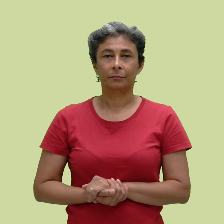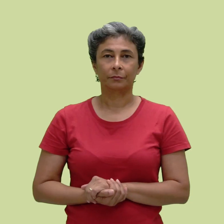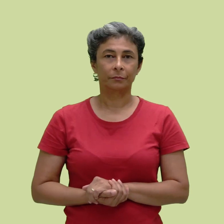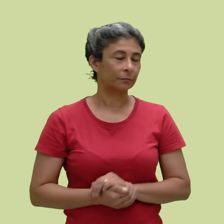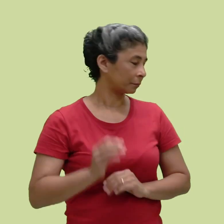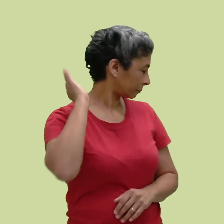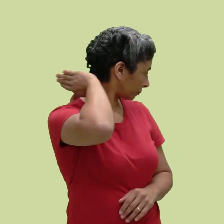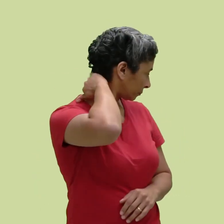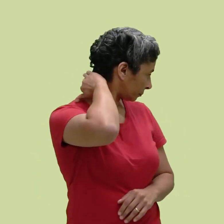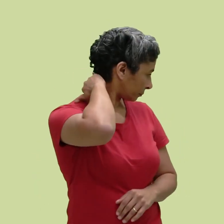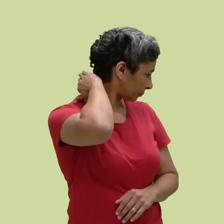E o sinal do pará.